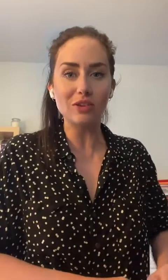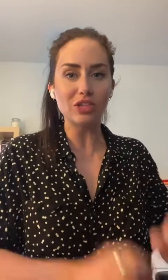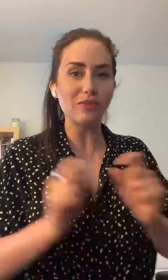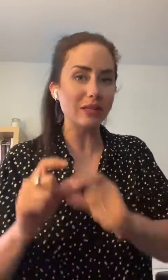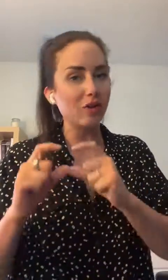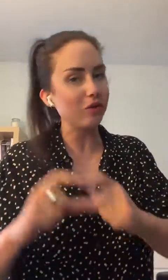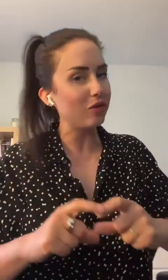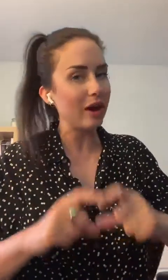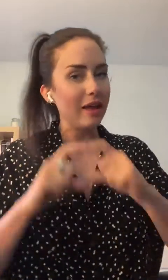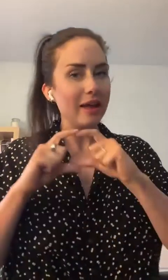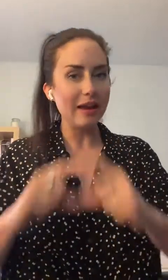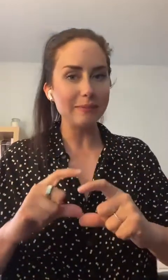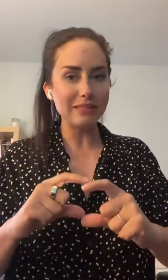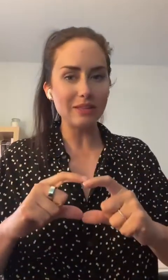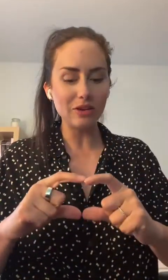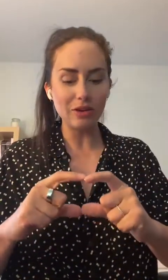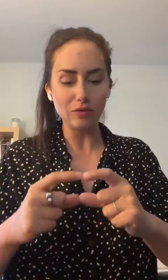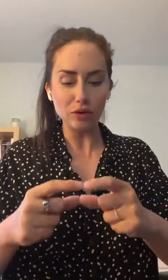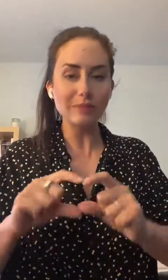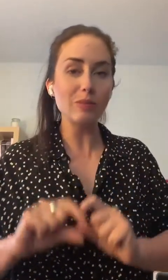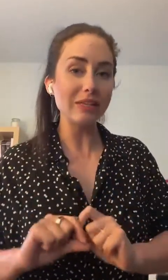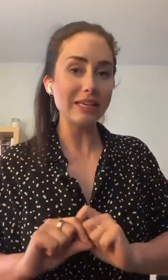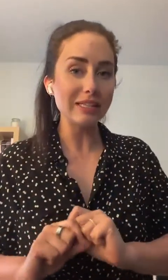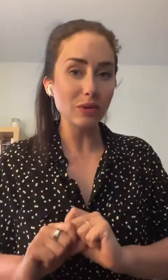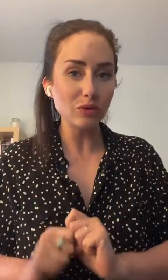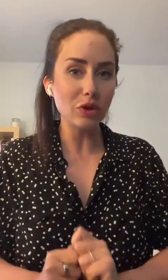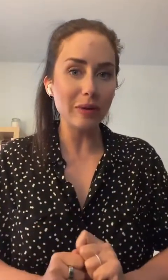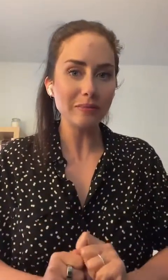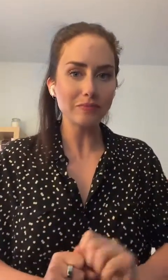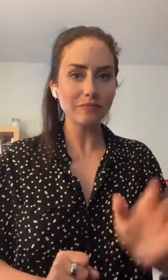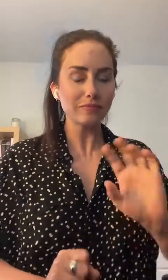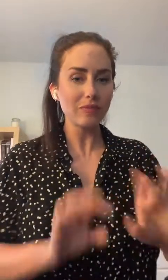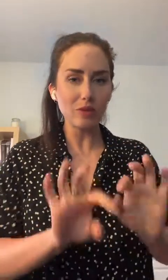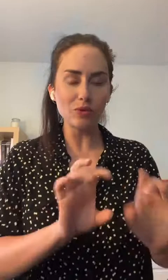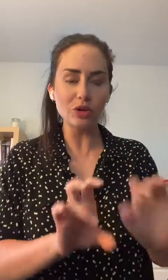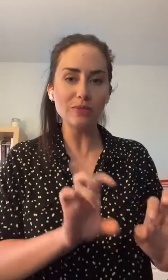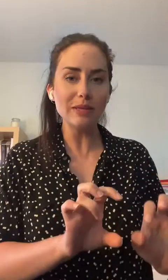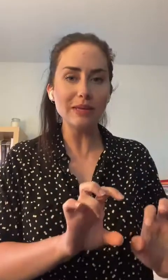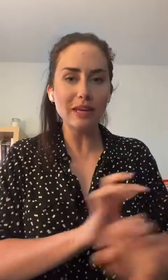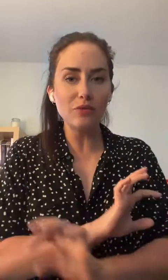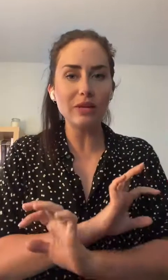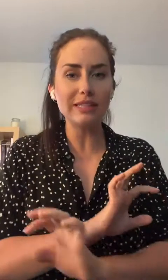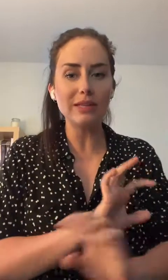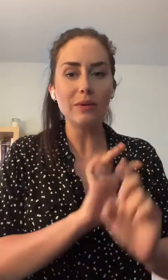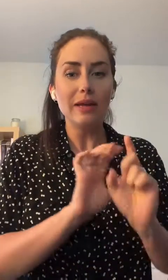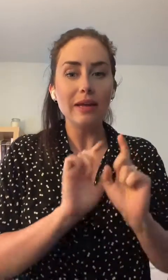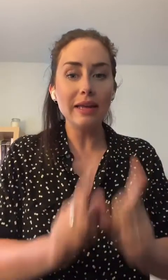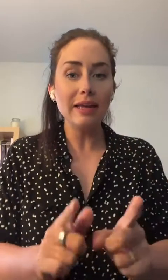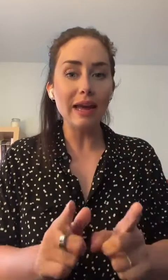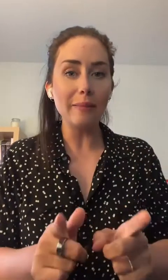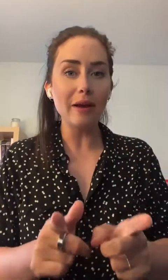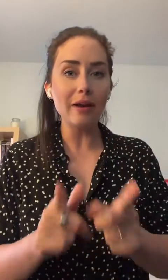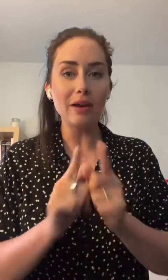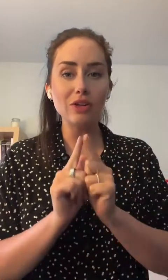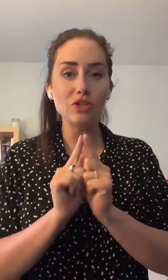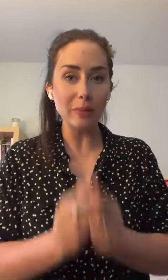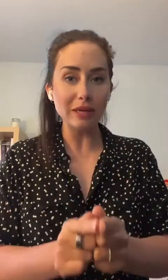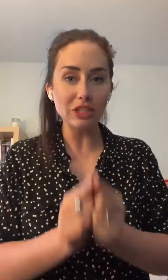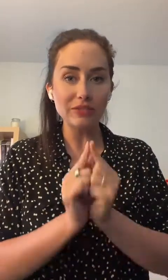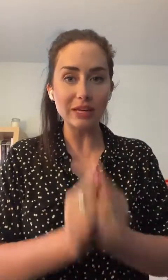là. Donc, je vais mettre encore une fois la petite boîte à questions demain pour que vous puissiez m'écrire vos questions. Et également, demain, je vais vous